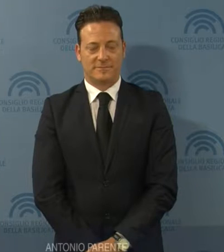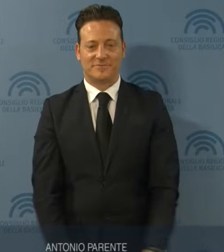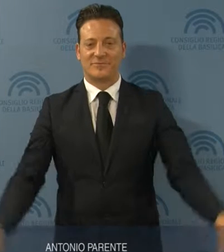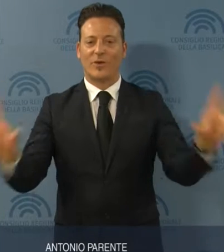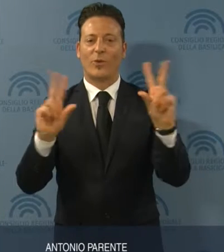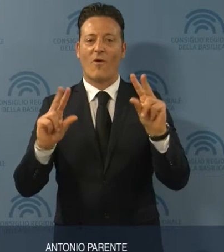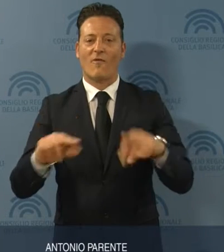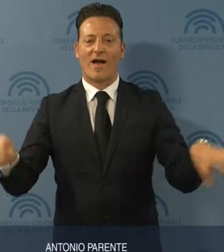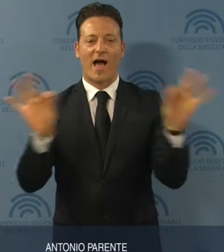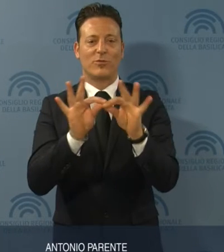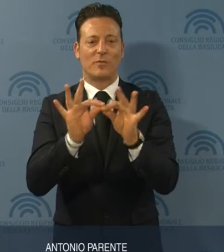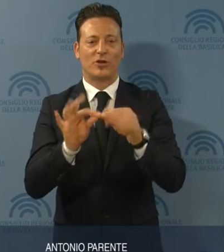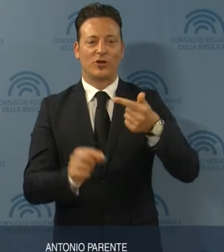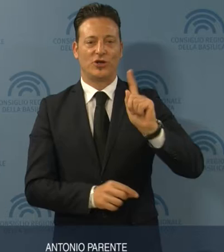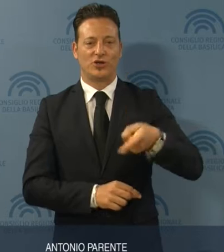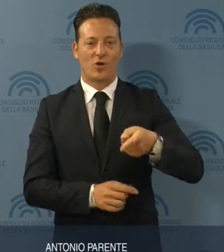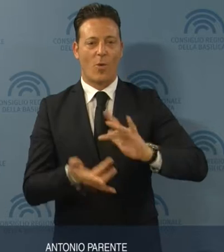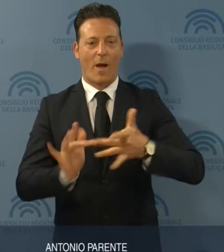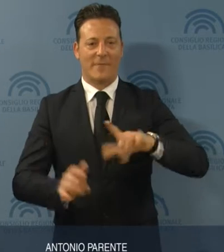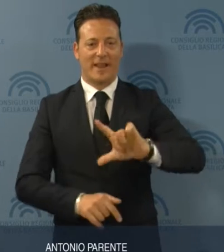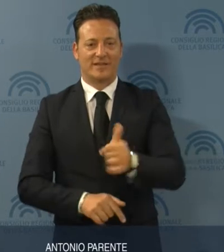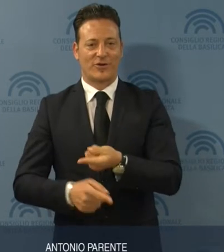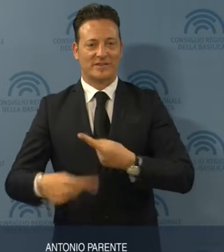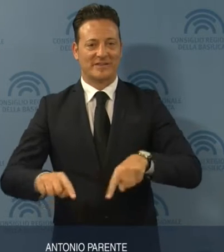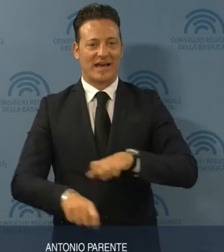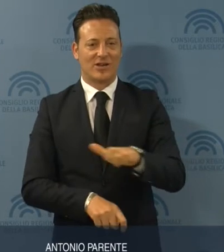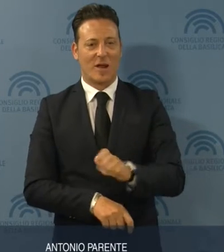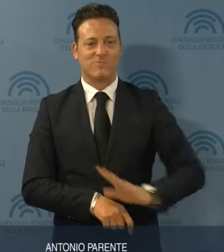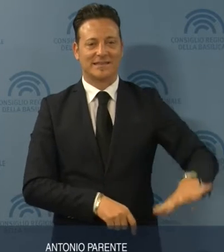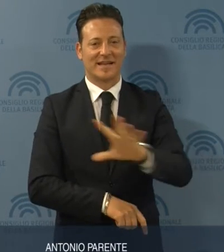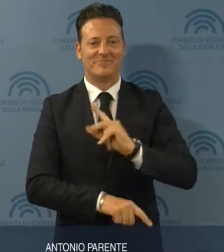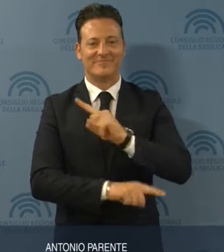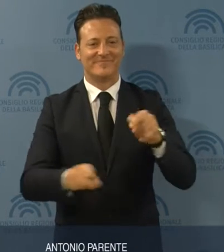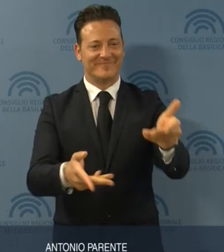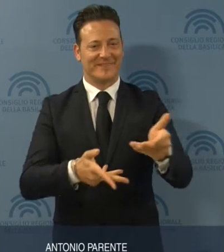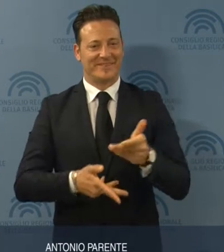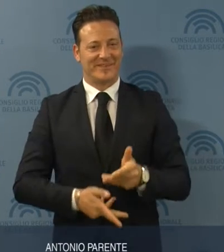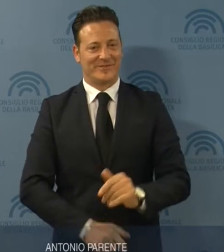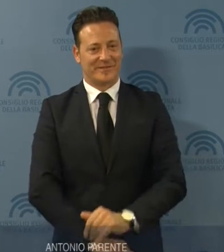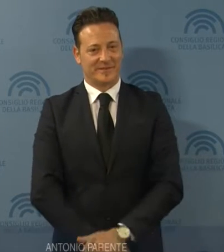Benvenuti al nuovo appuntamento del Tgwebliss del Consiglio regionale della Basilicata.